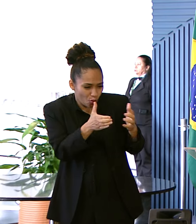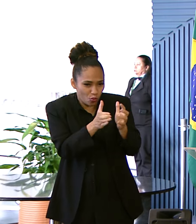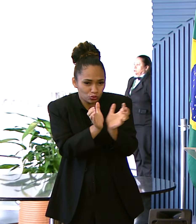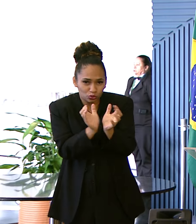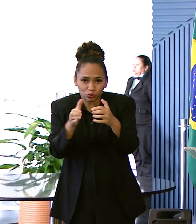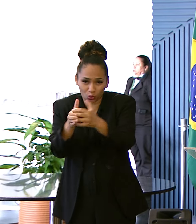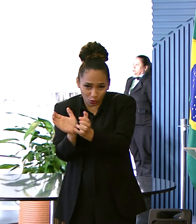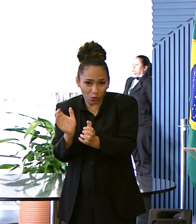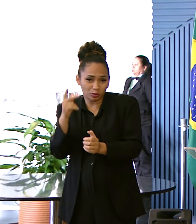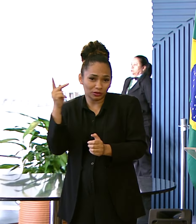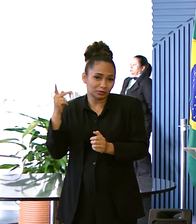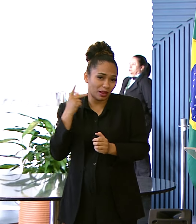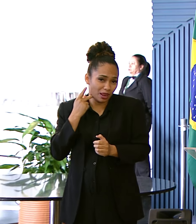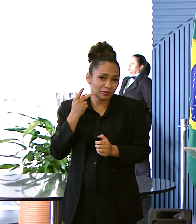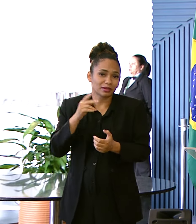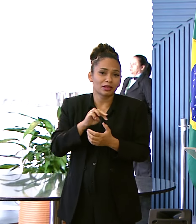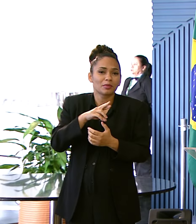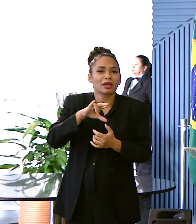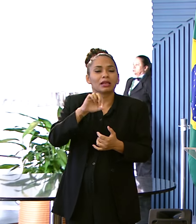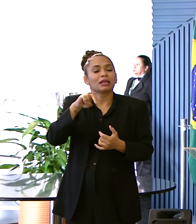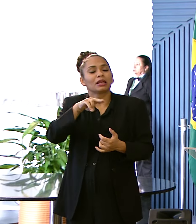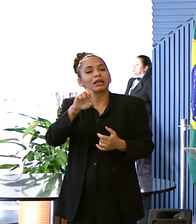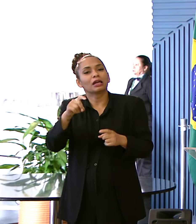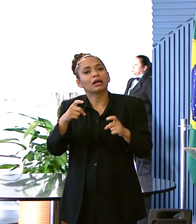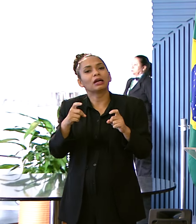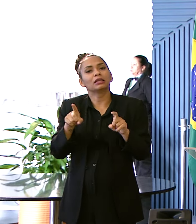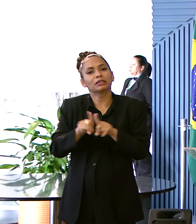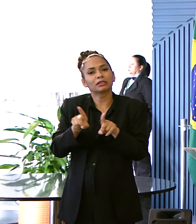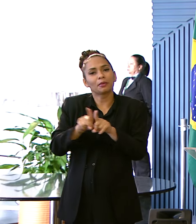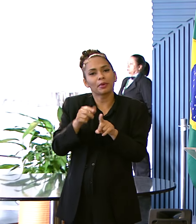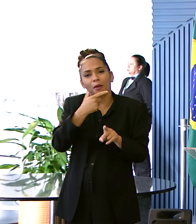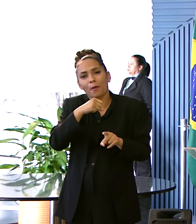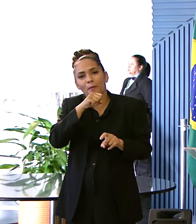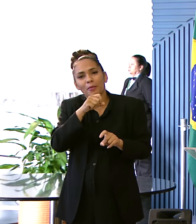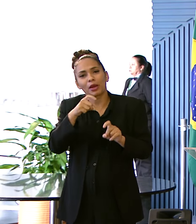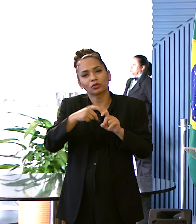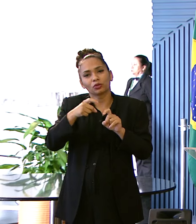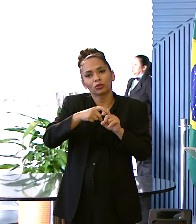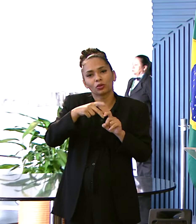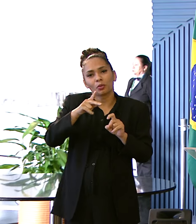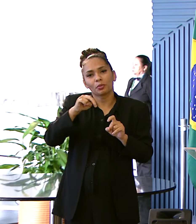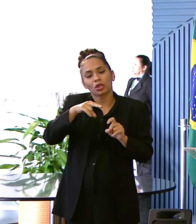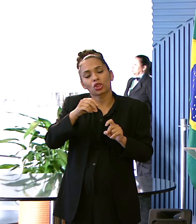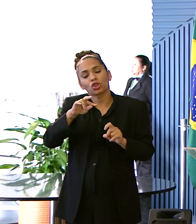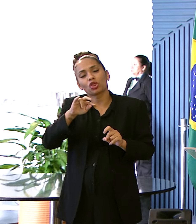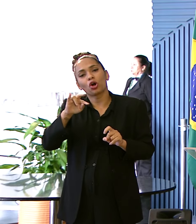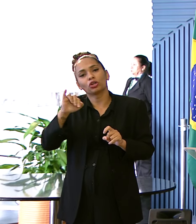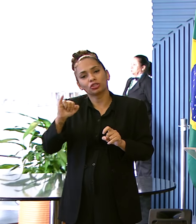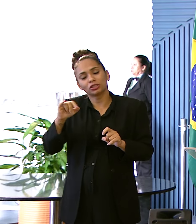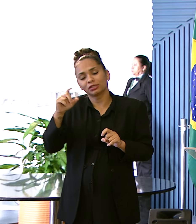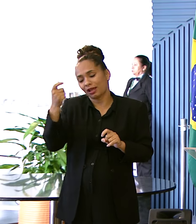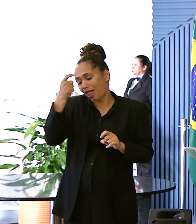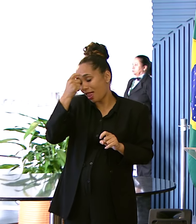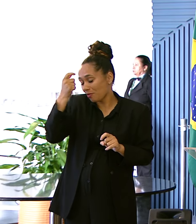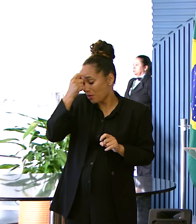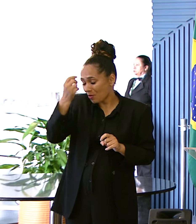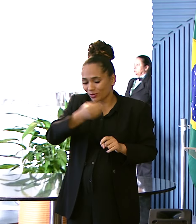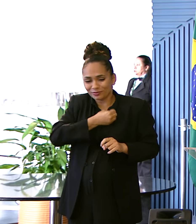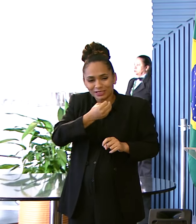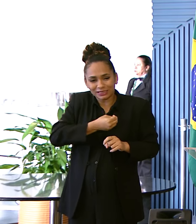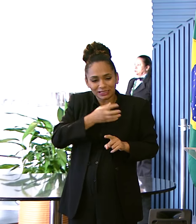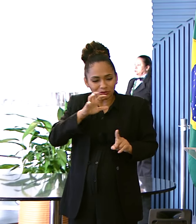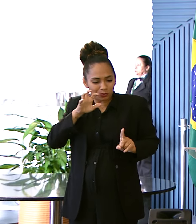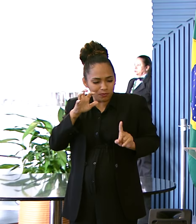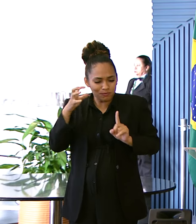parlamentares Mariane Pinotti O doutor Pinotti A sua memória Tão presente aqui Conosco Inspiradora De todos e todas